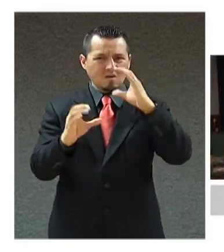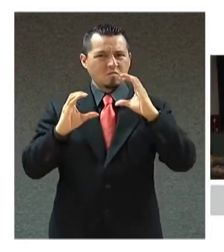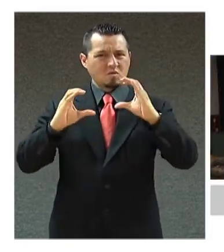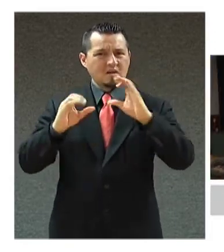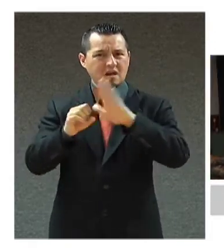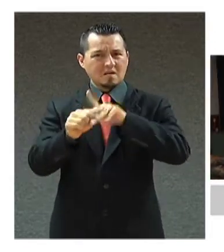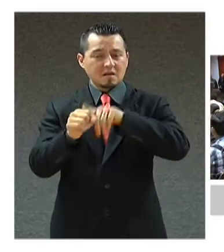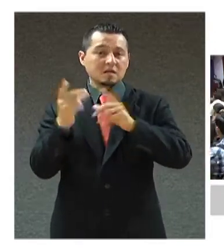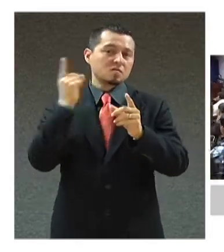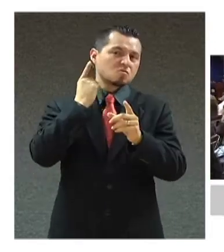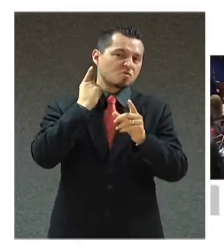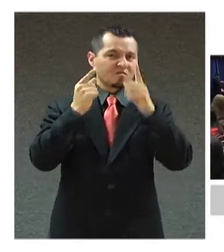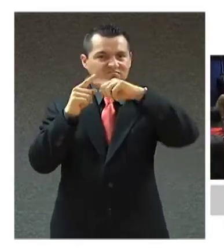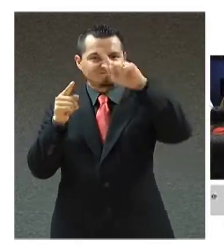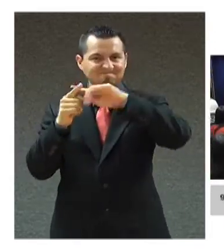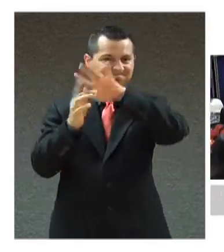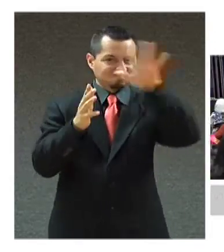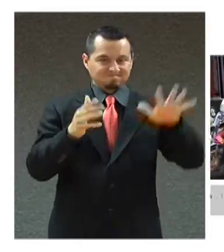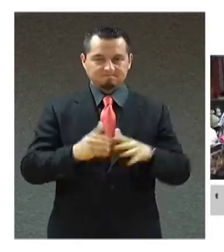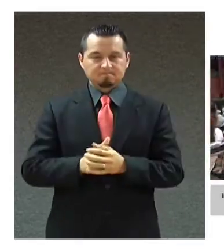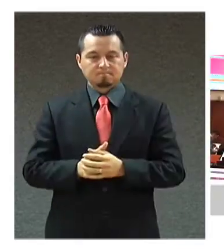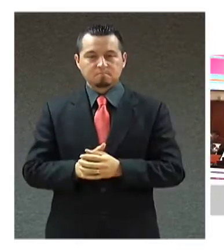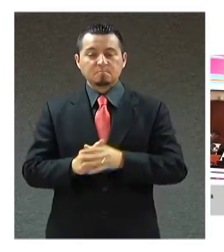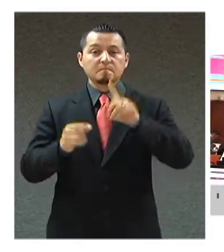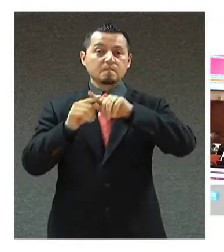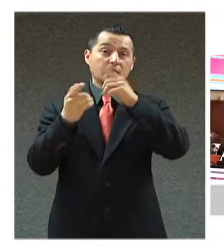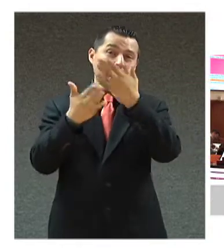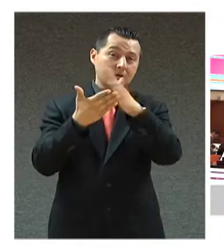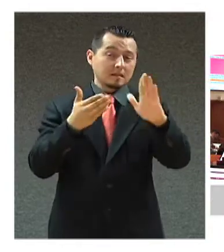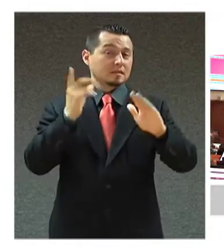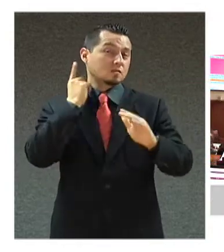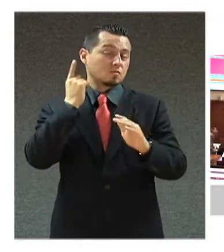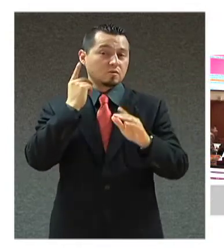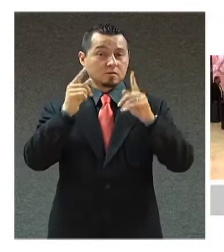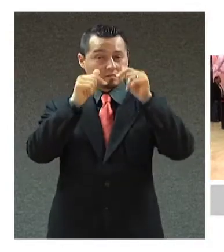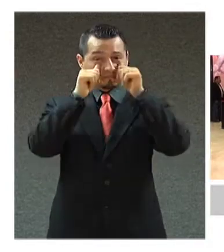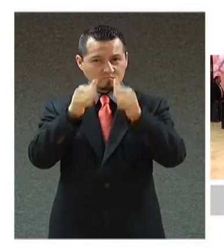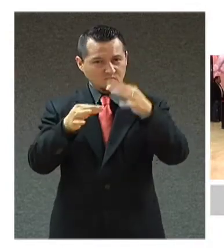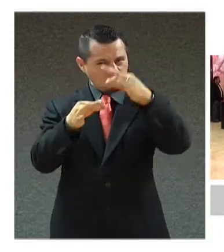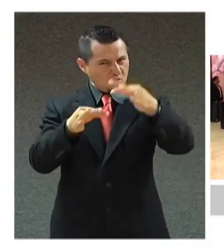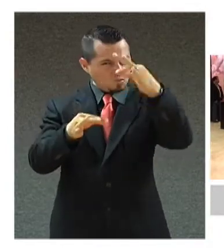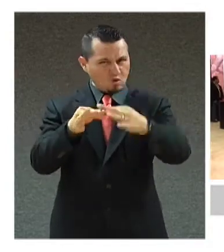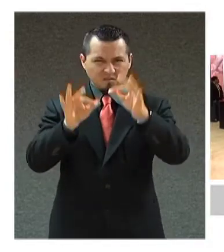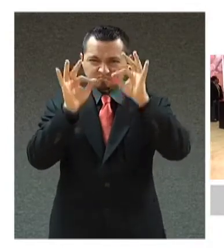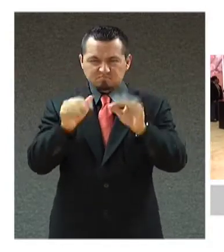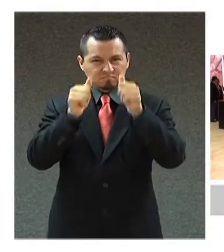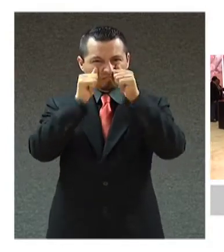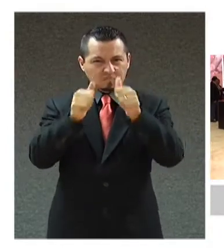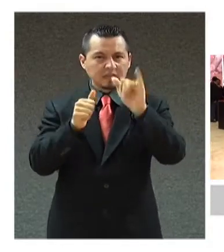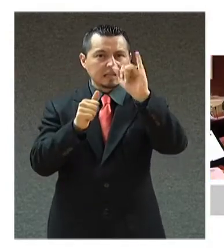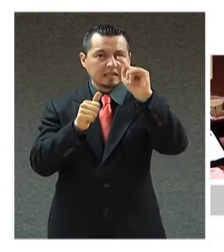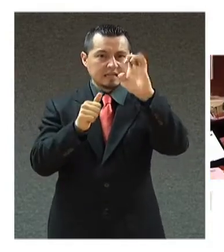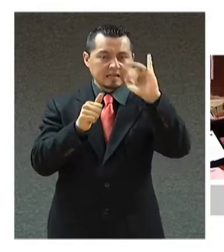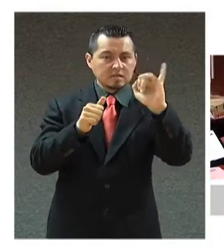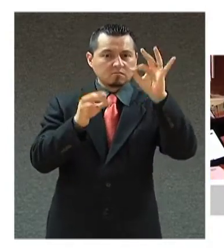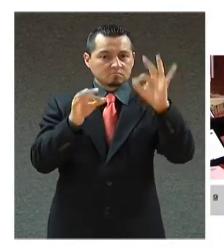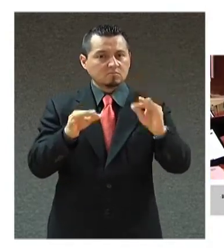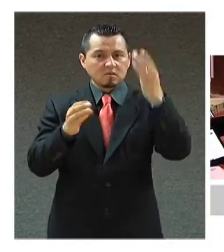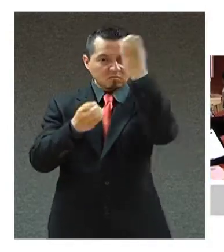de diputados, activistas y especialistas. Los diputados atendieron puntualmente todas las observaciones emitidas por el ITEI en su última evaluación al